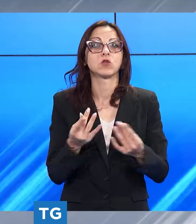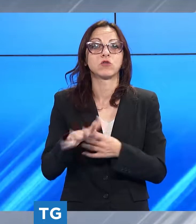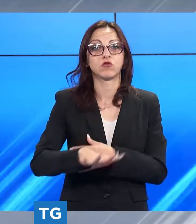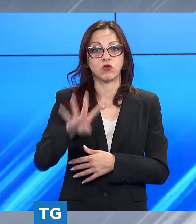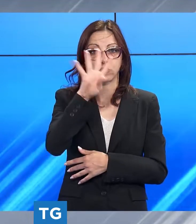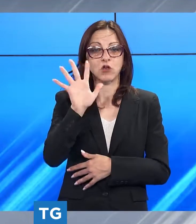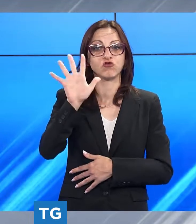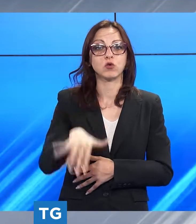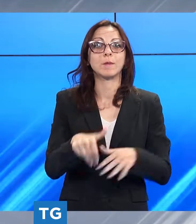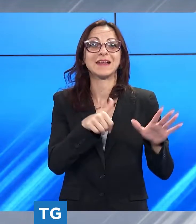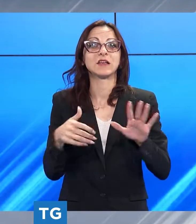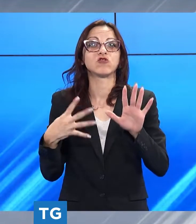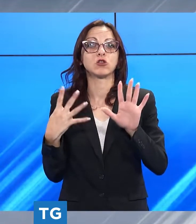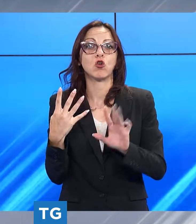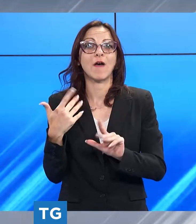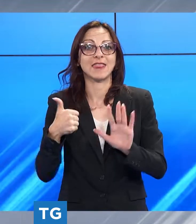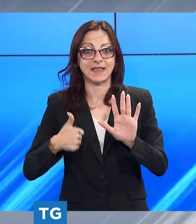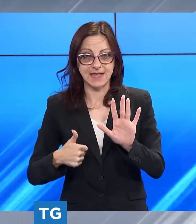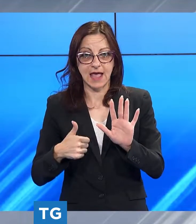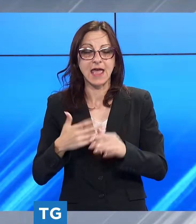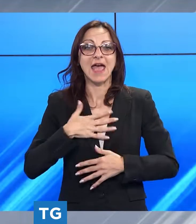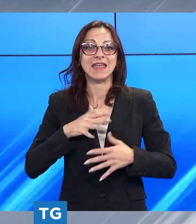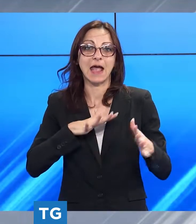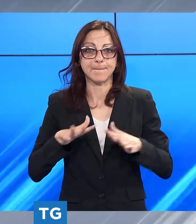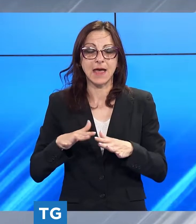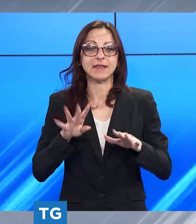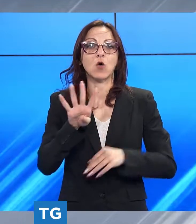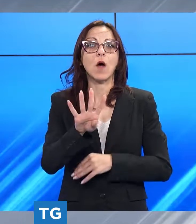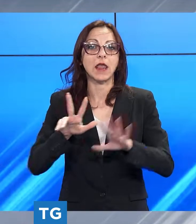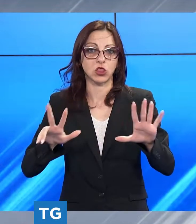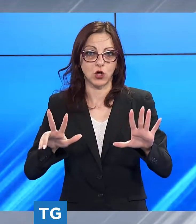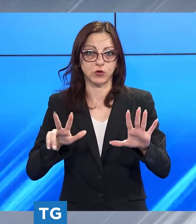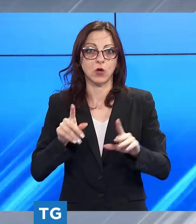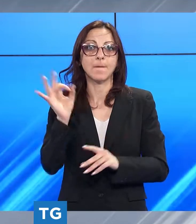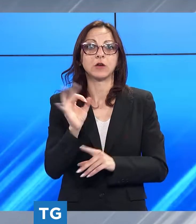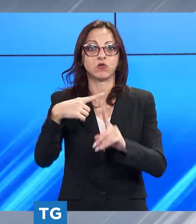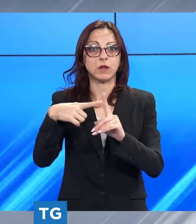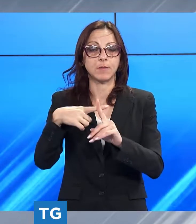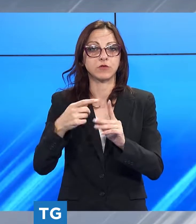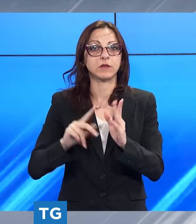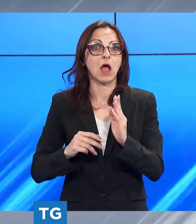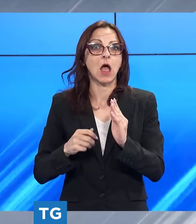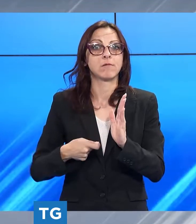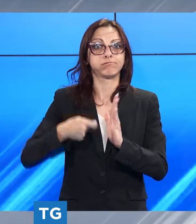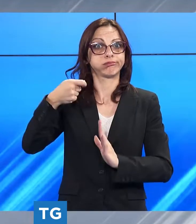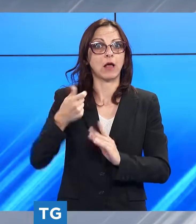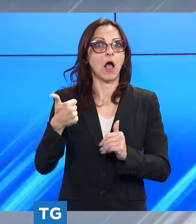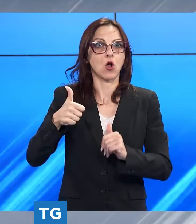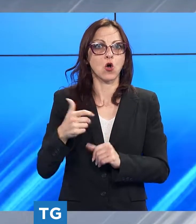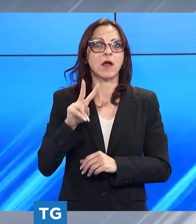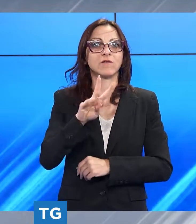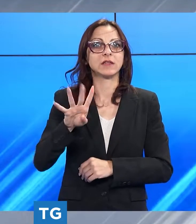.696 con un'età media di 48 anni tasso di positività che sale ancora al 24